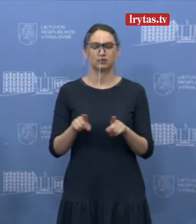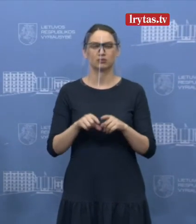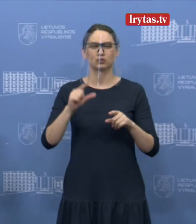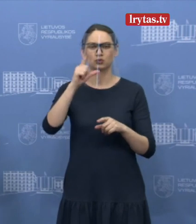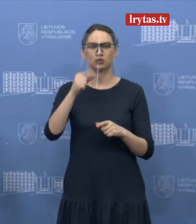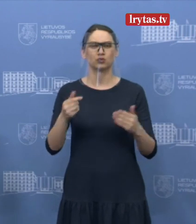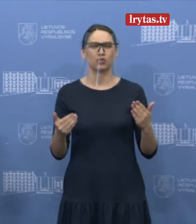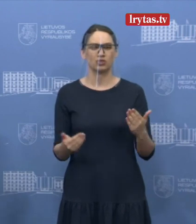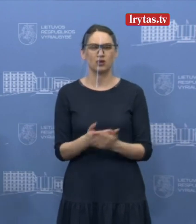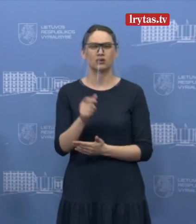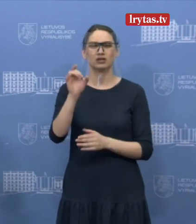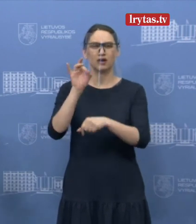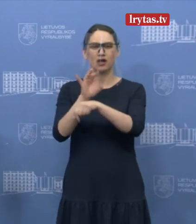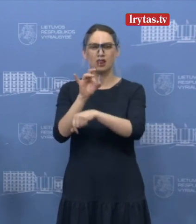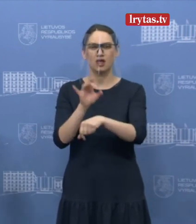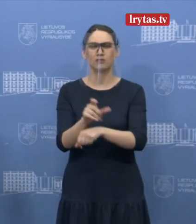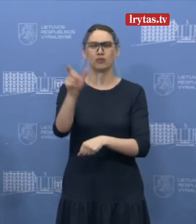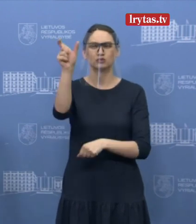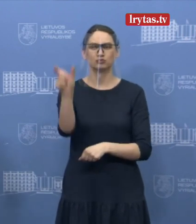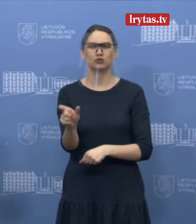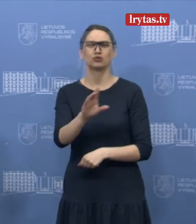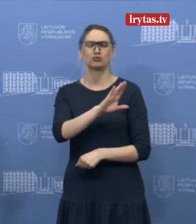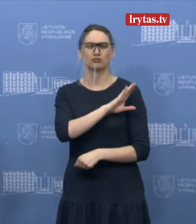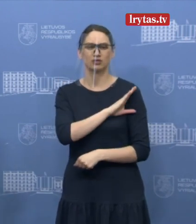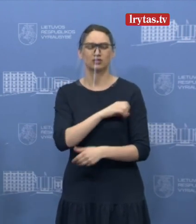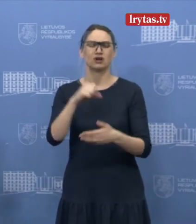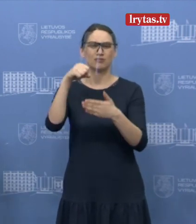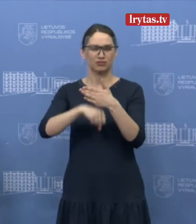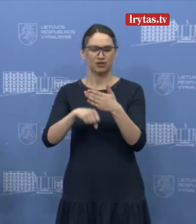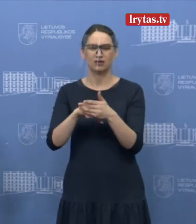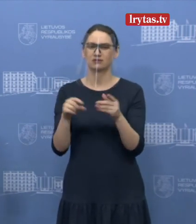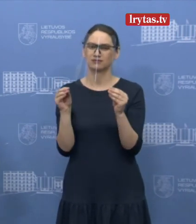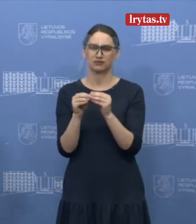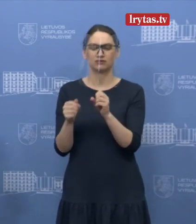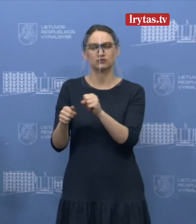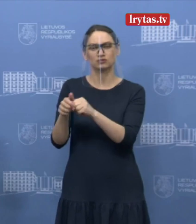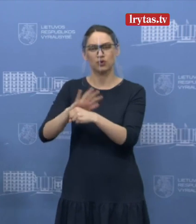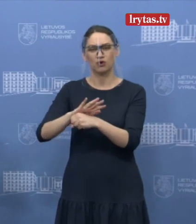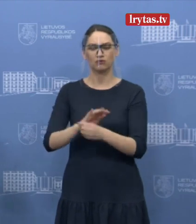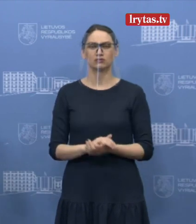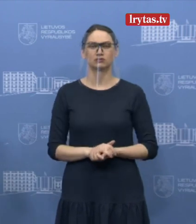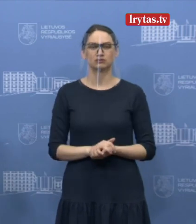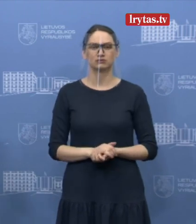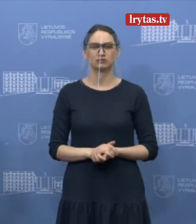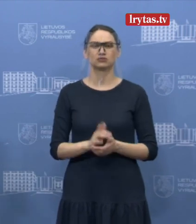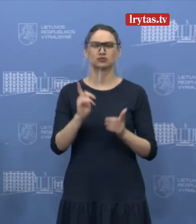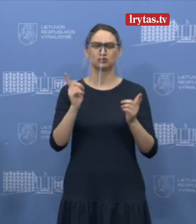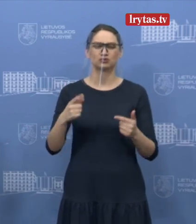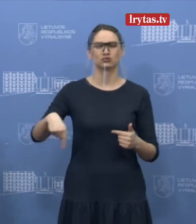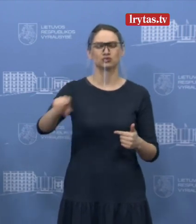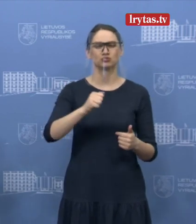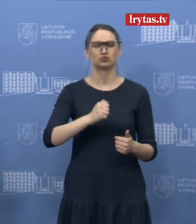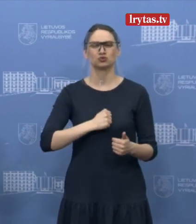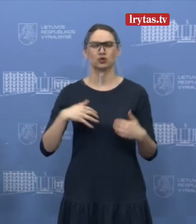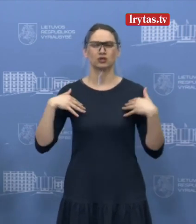vienos žmogaus Klaipėdoje, kur koronavirusas nusinešė gyvybę. Tai tikrai reiškime užvojautą